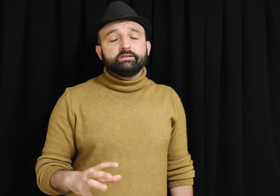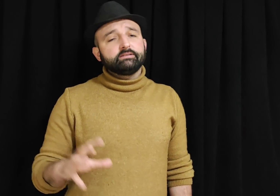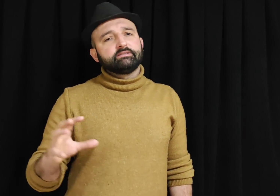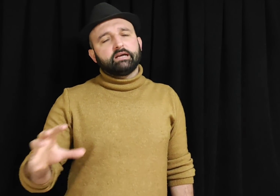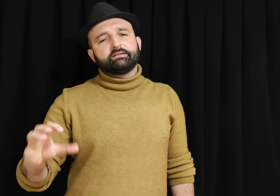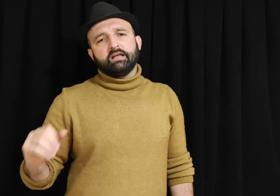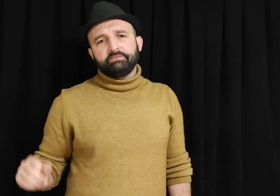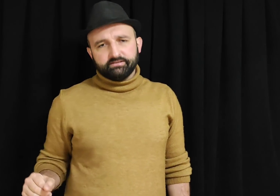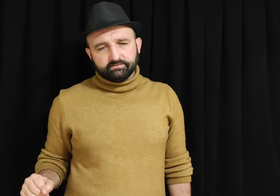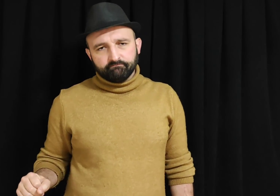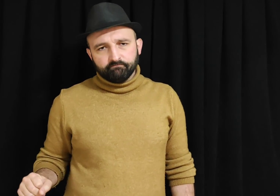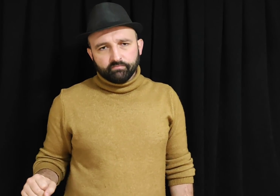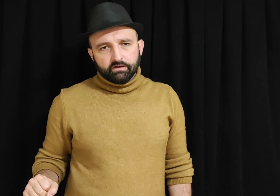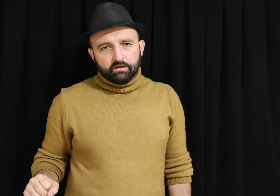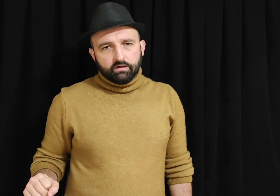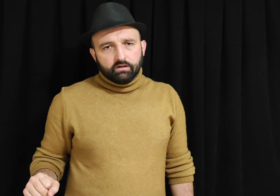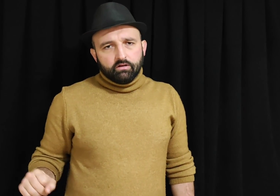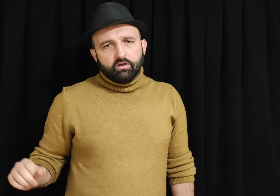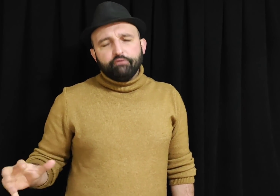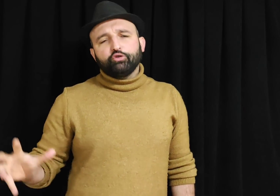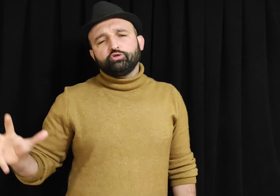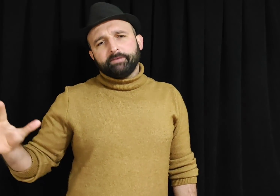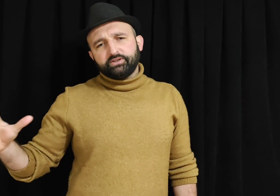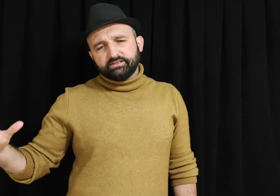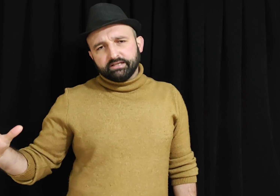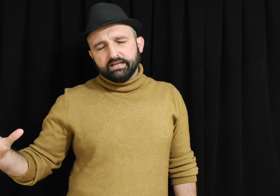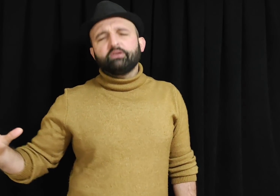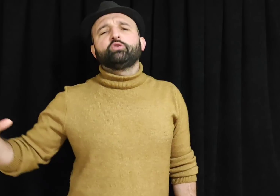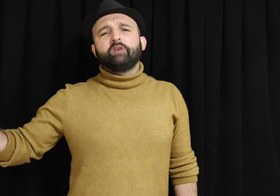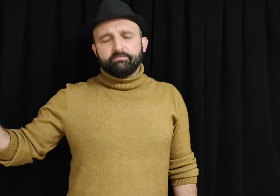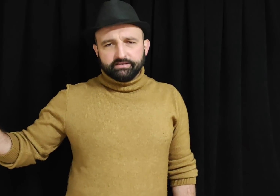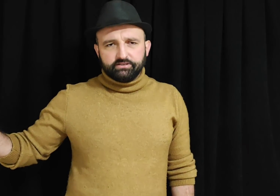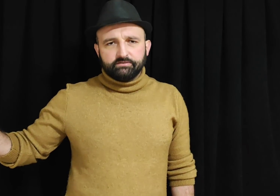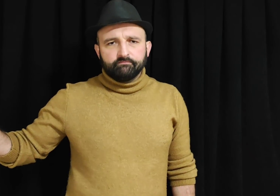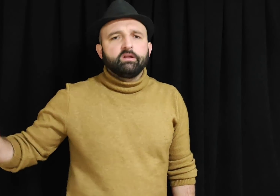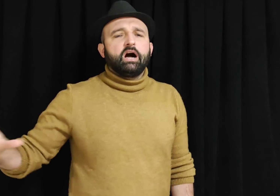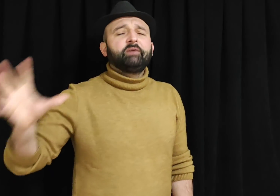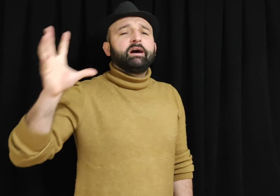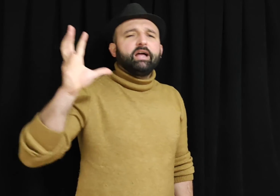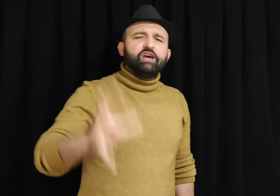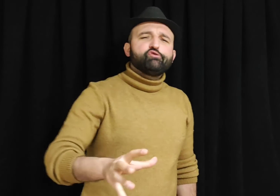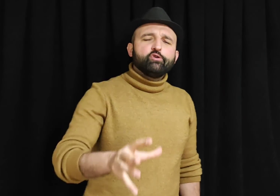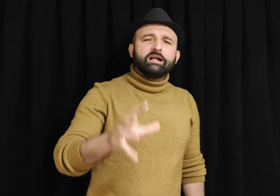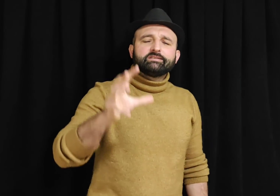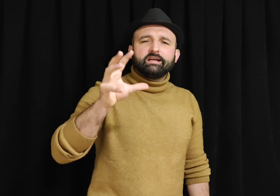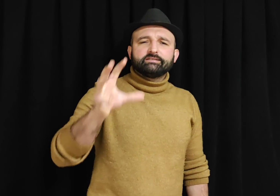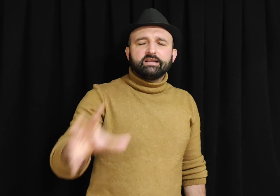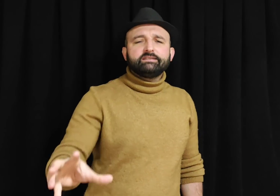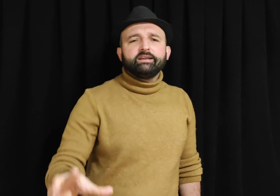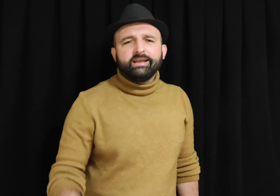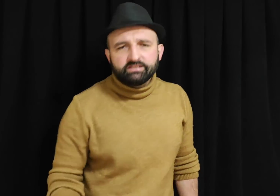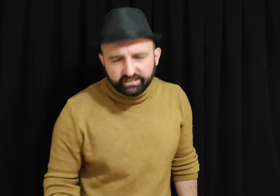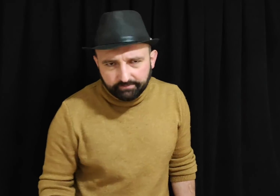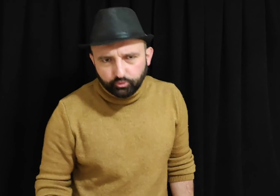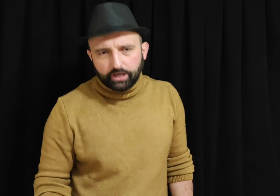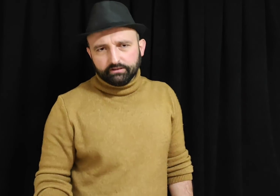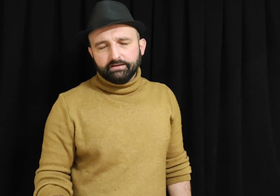satılabilir. F-35 istediler, onu vermedik. Ama F-16'lar zaten eskitip uçaklar.